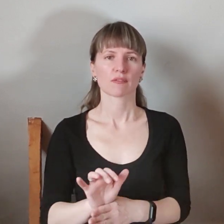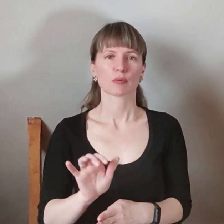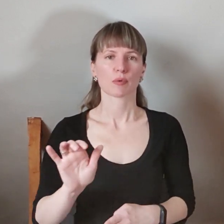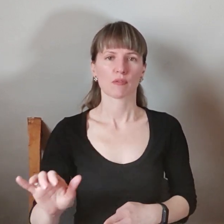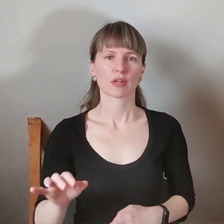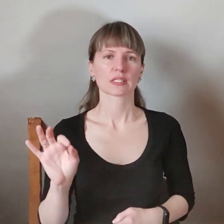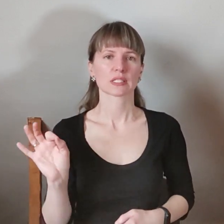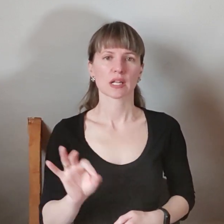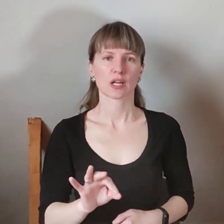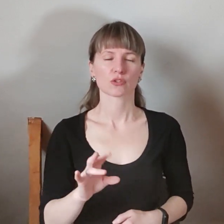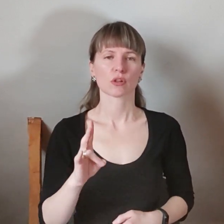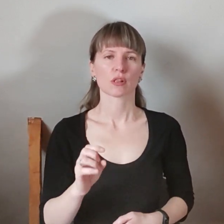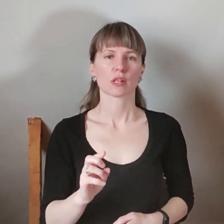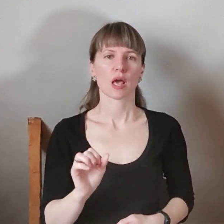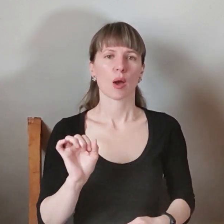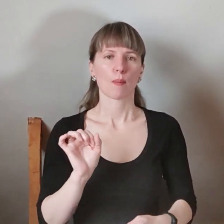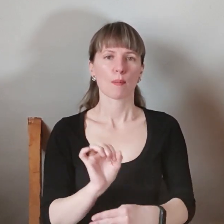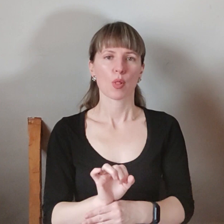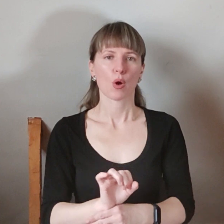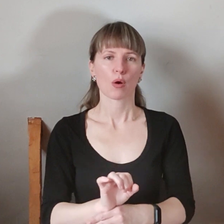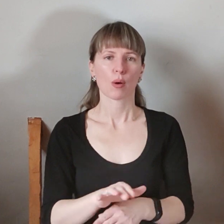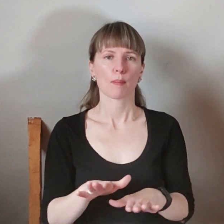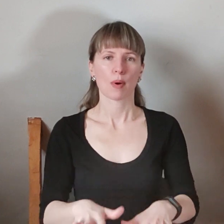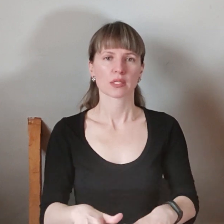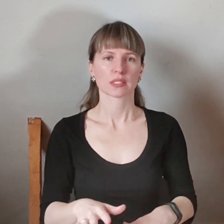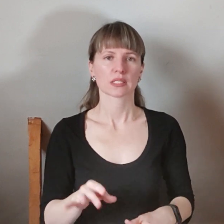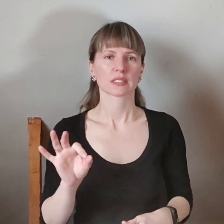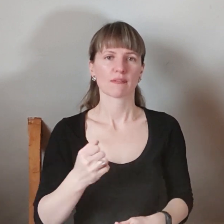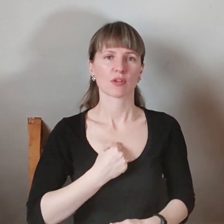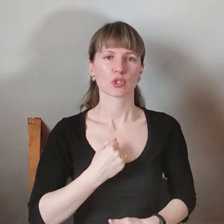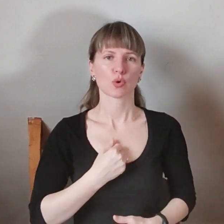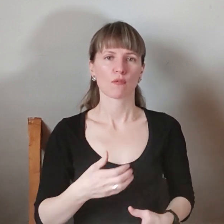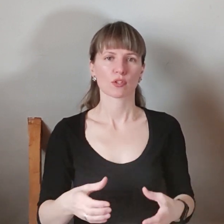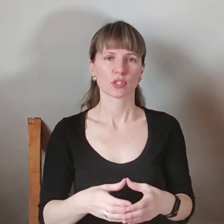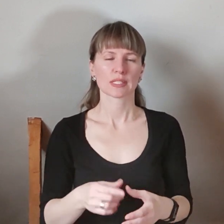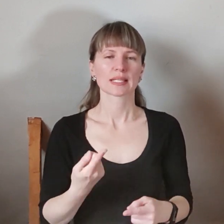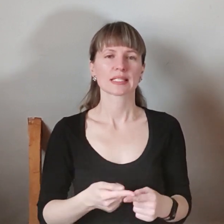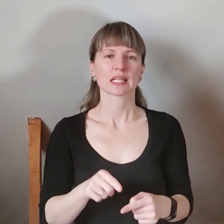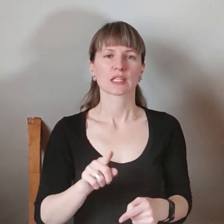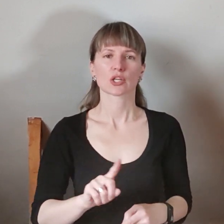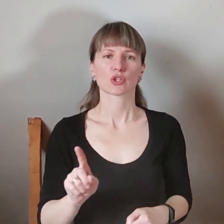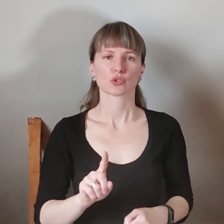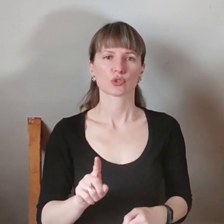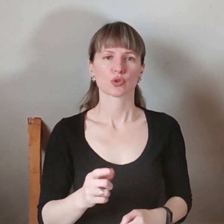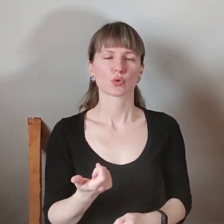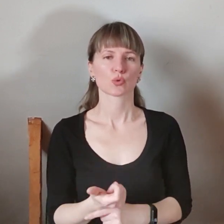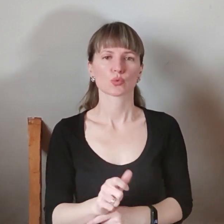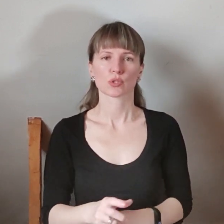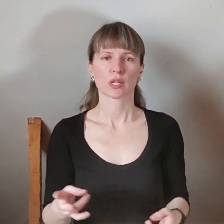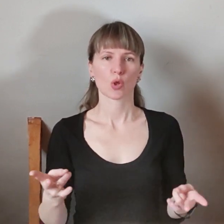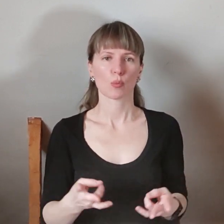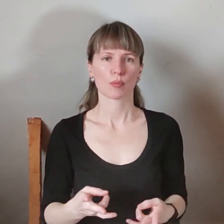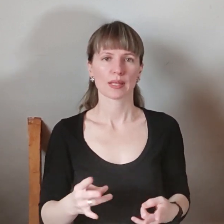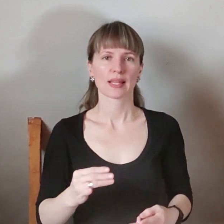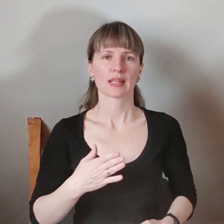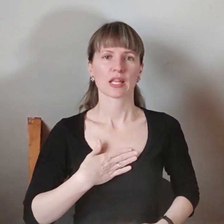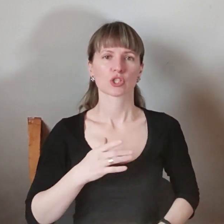одразу ж на допости, одразу ж військові частини. Це те, що необхідно і наші студенти,